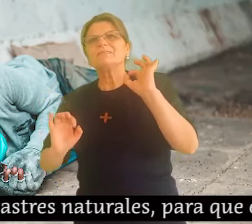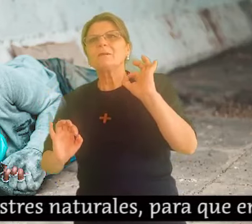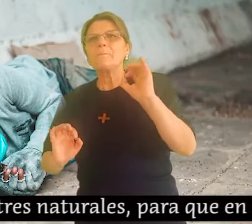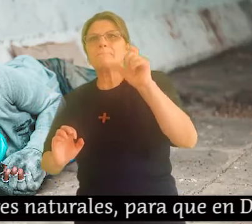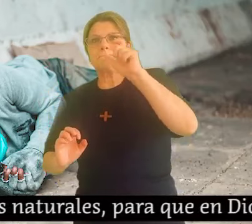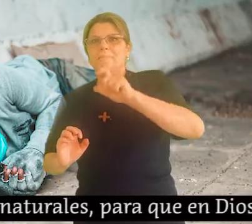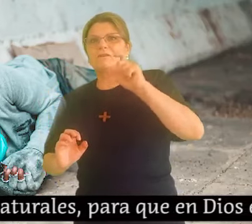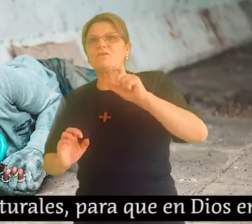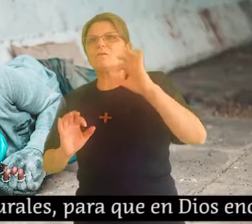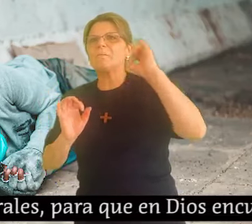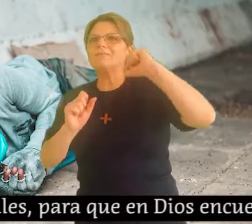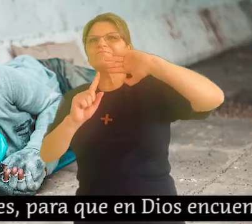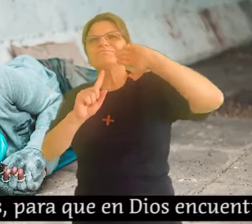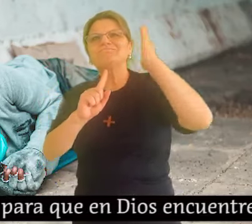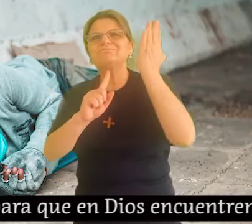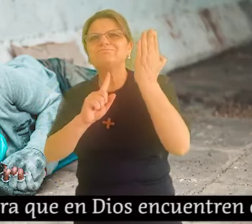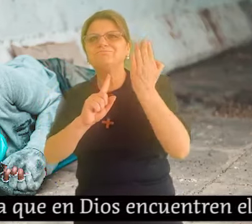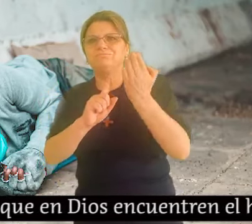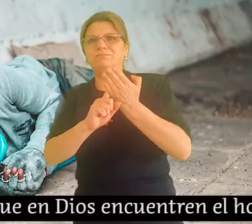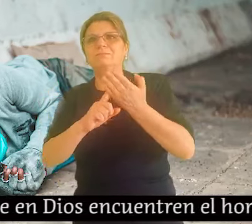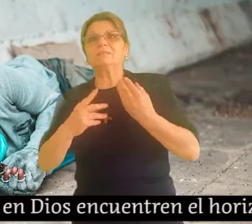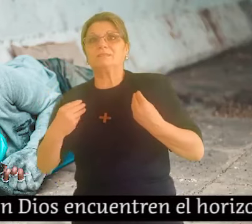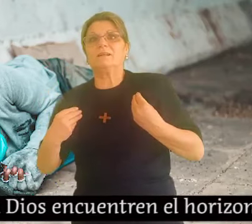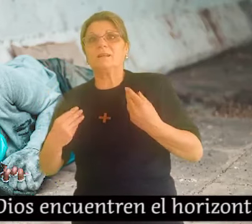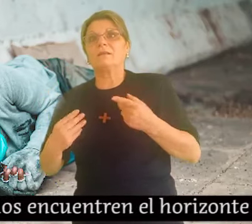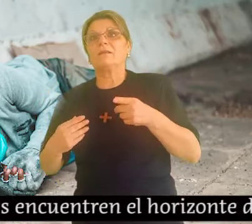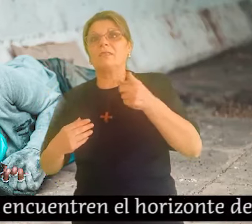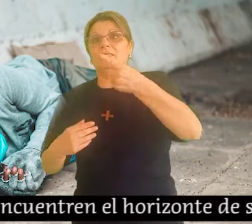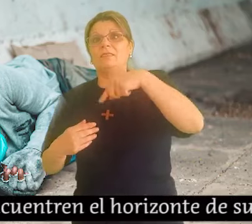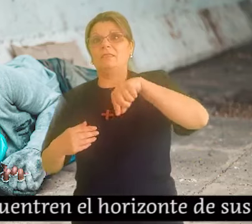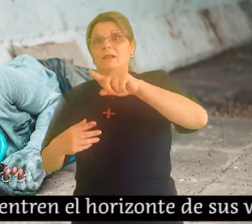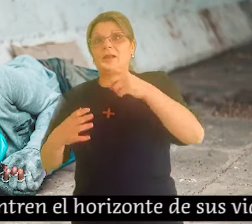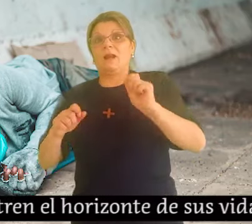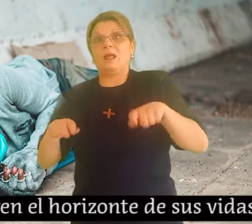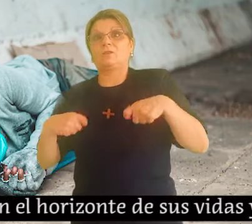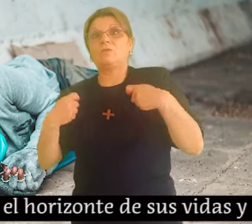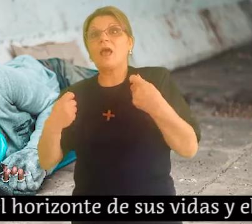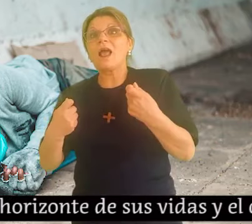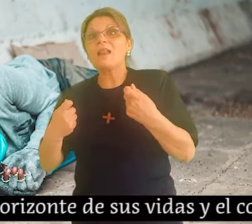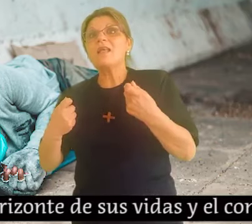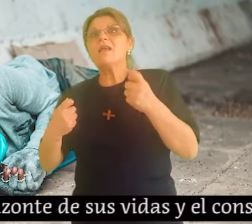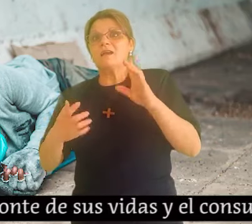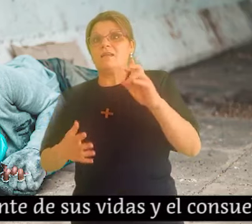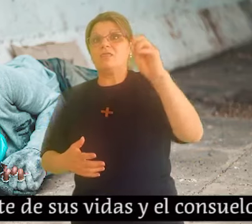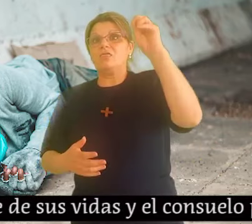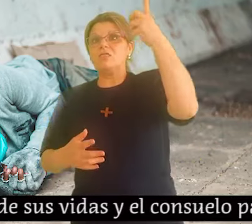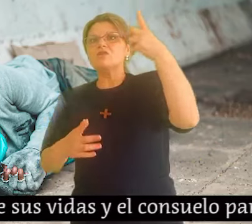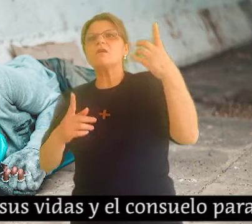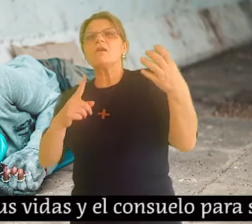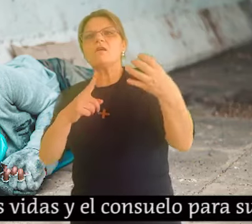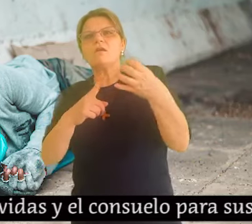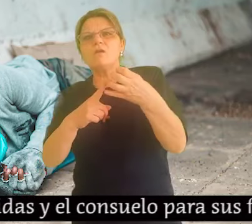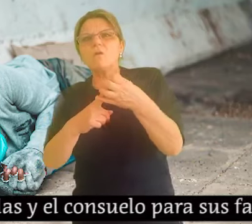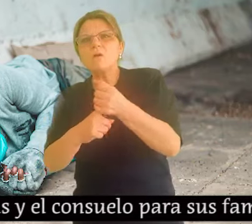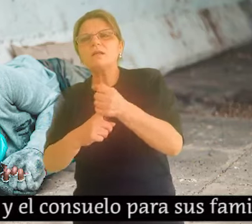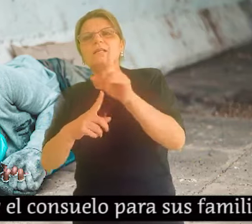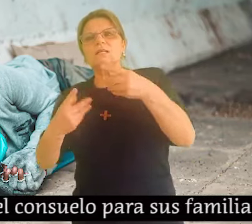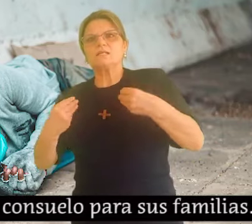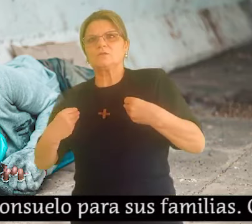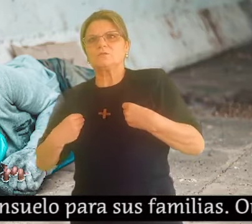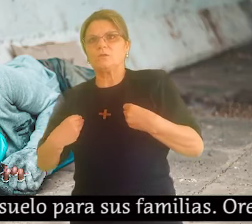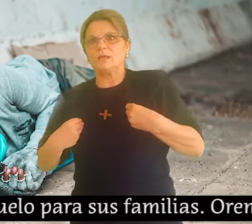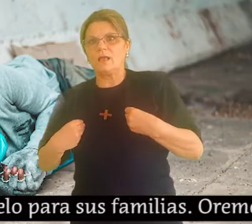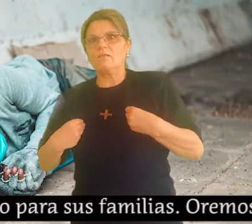para que en Dios se encuentren el horizonte de sus vidas y el consuelo para sus familias. Oremos